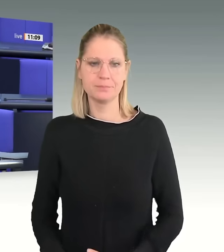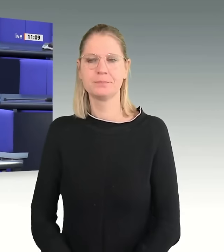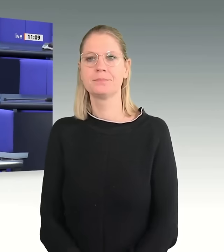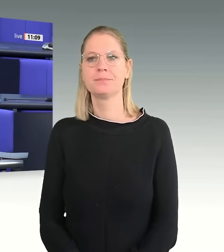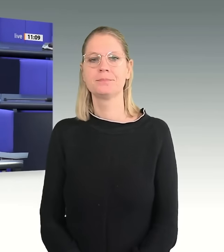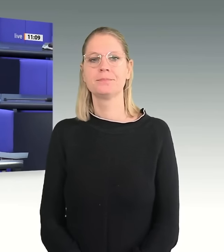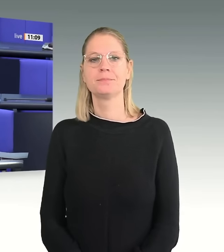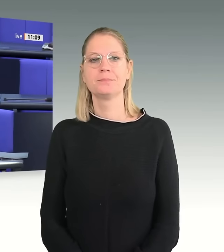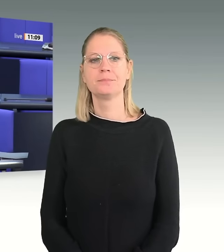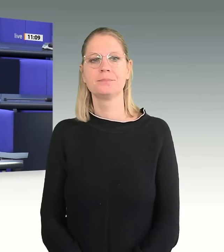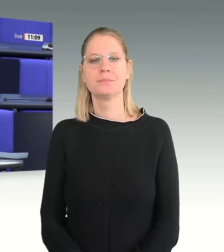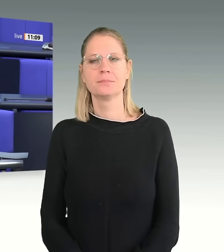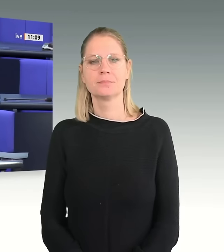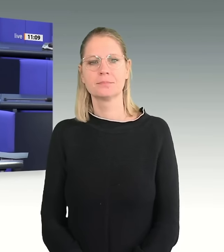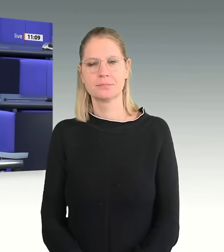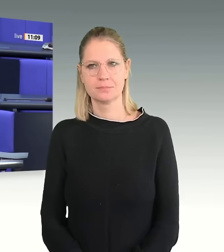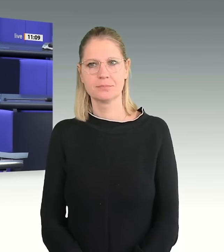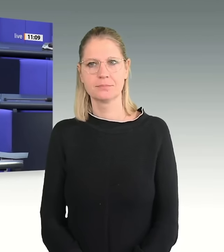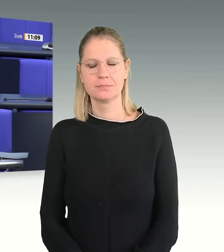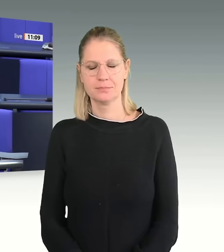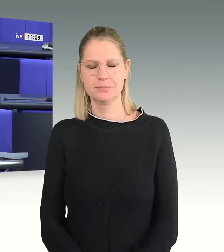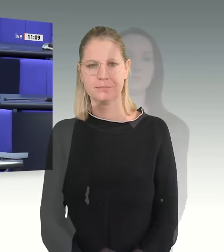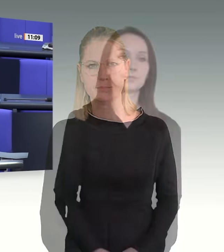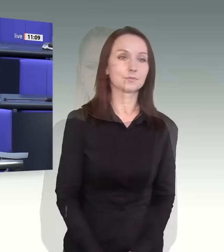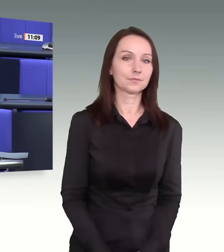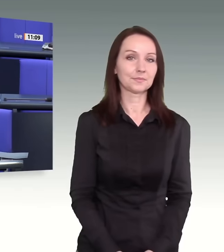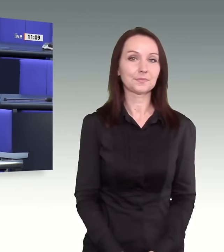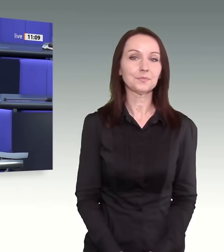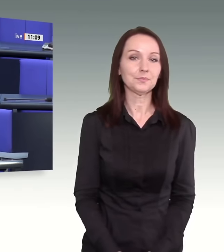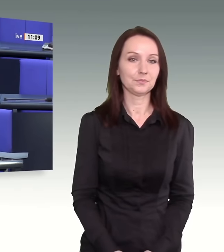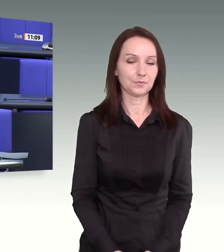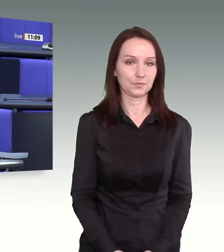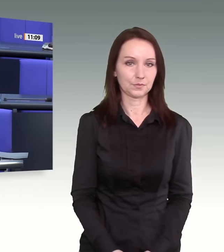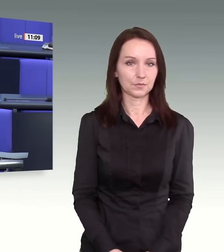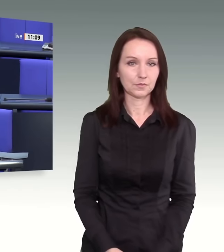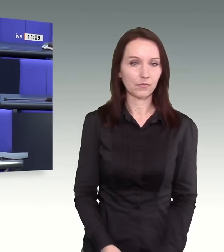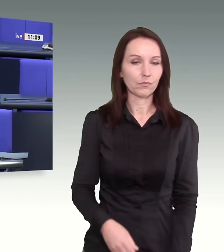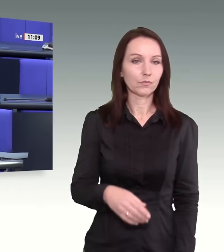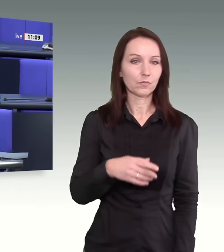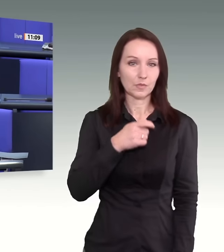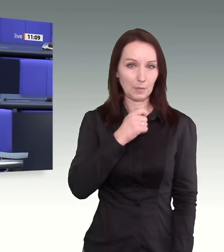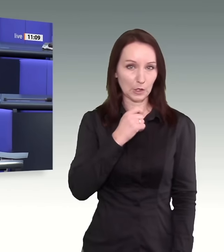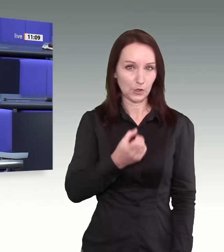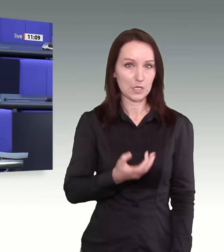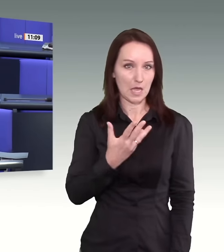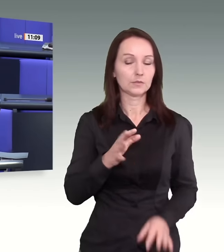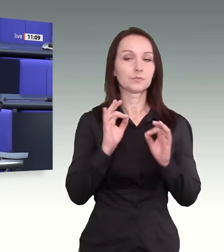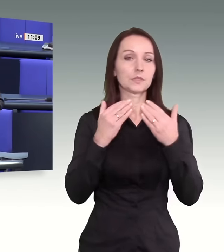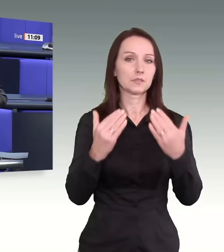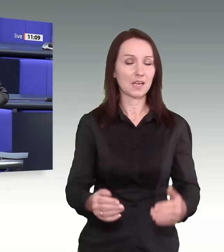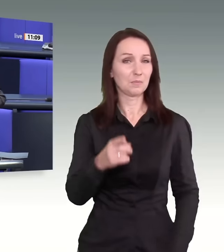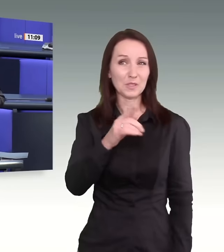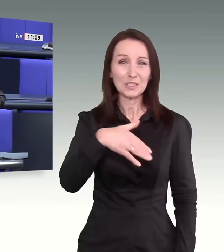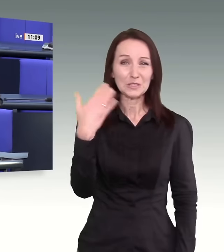Das sind bösartigste Unterstellungen, die Sie hier verbreiten. Sie